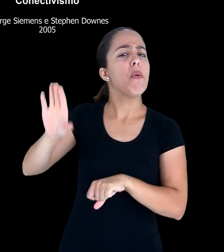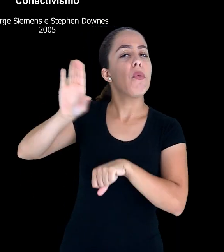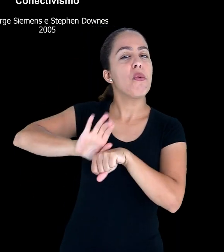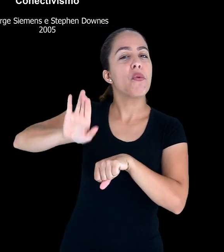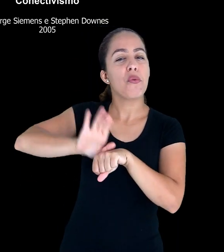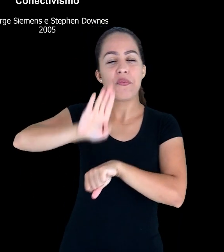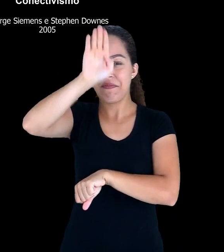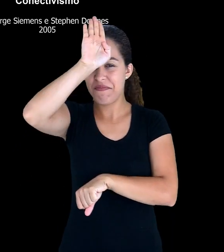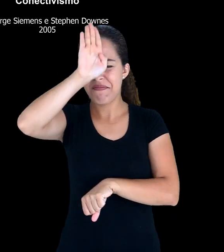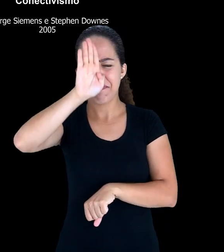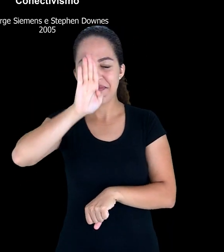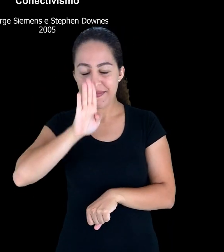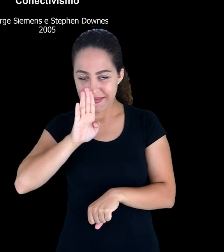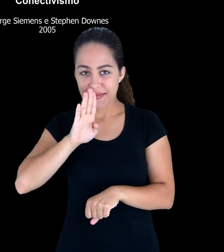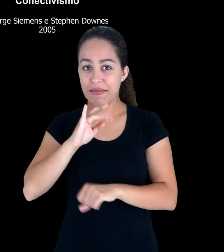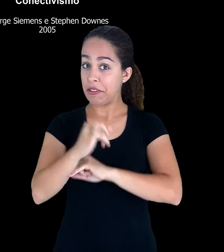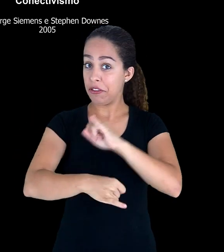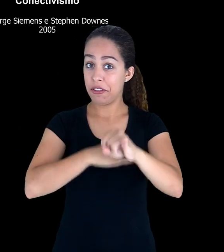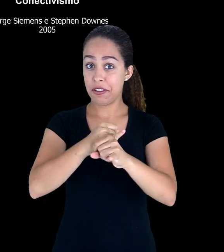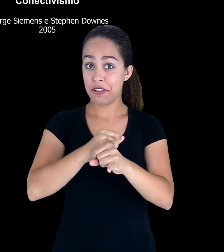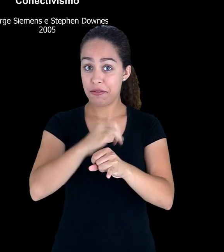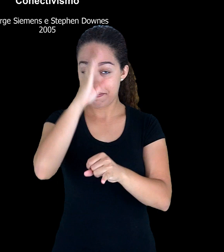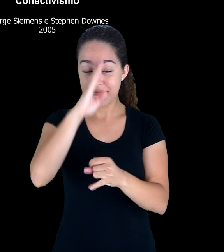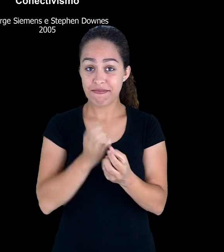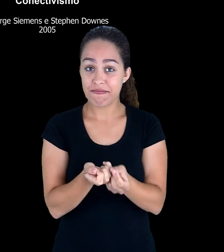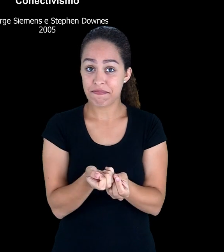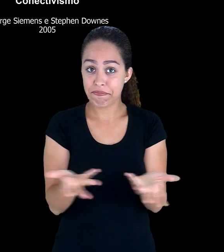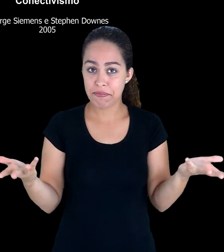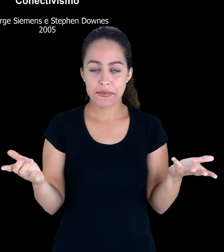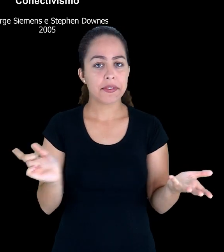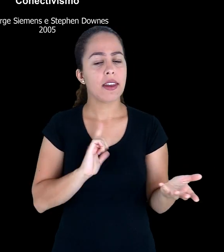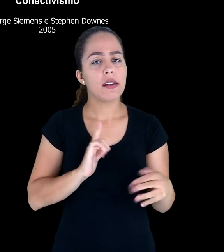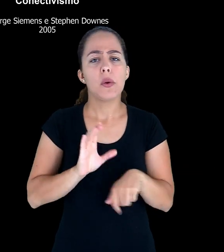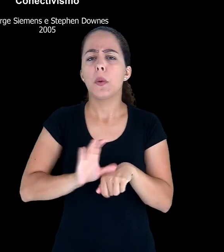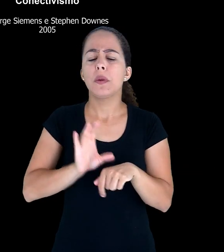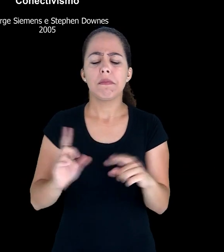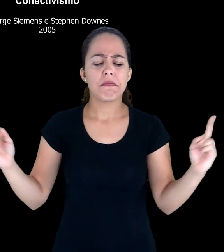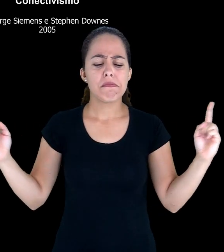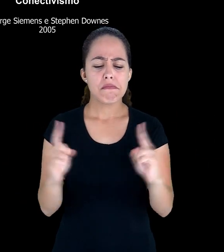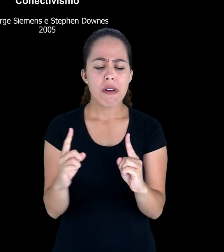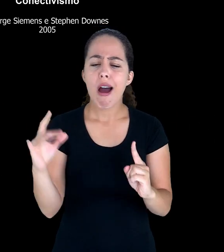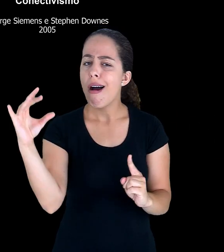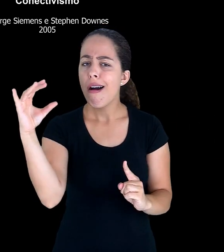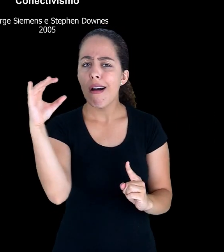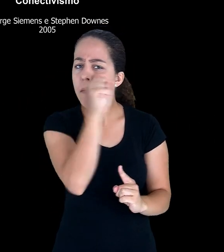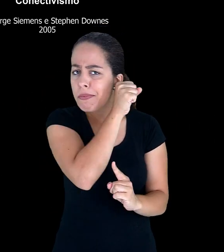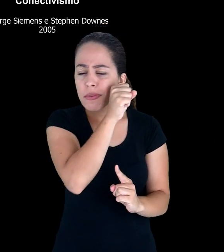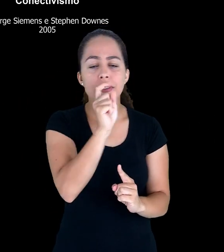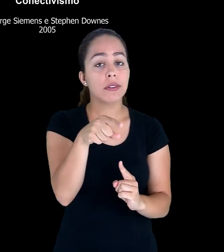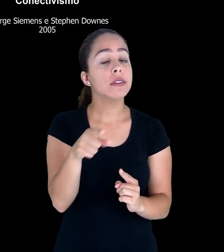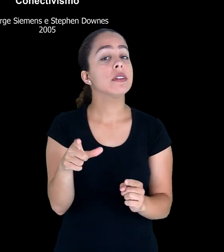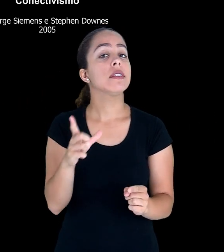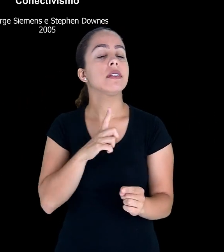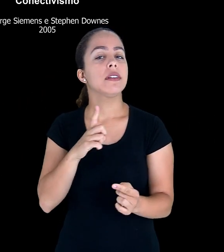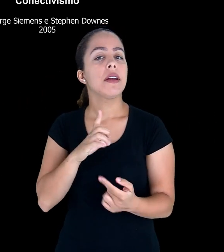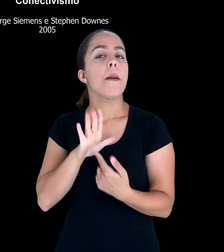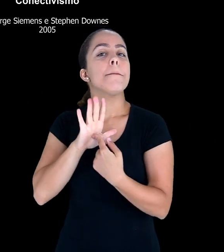partem para uma aprendizagem não formal. Então, esses dois pesquisadores